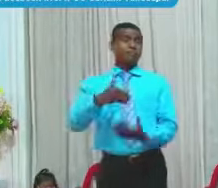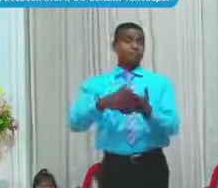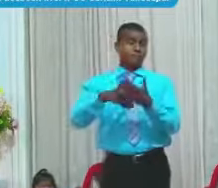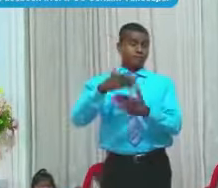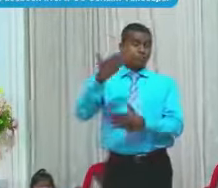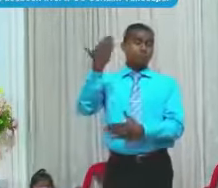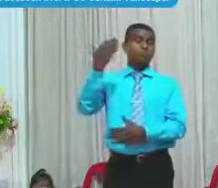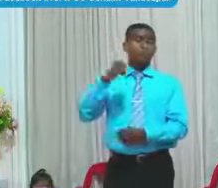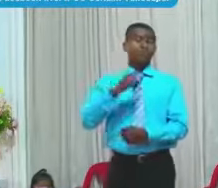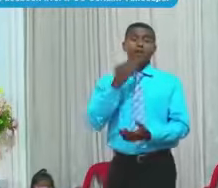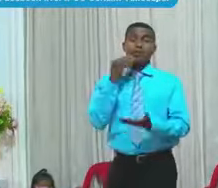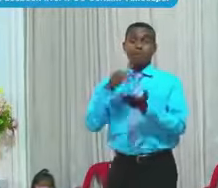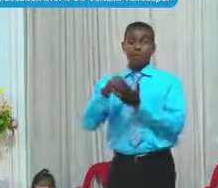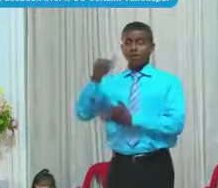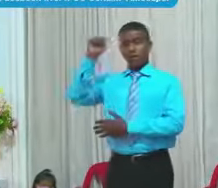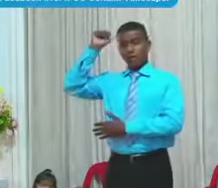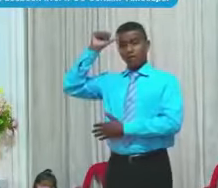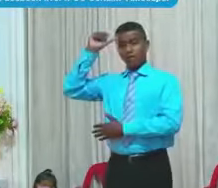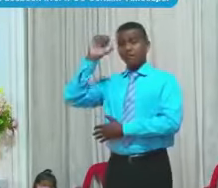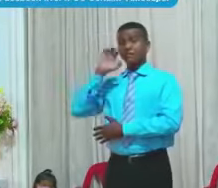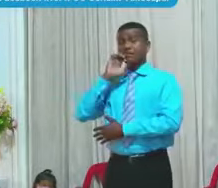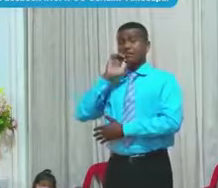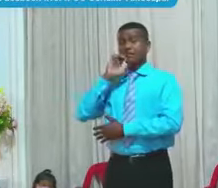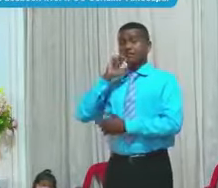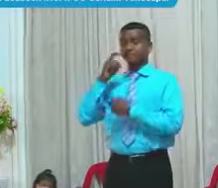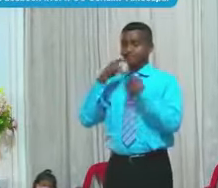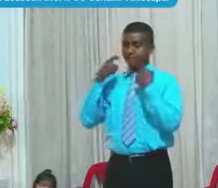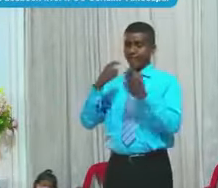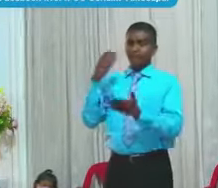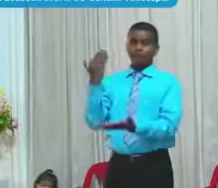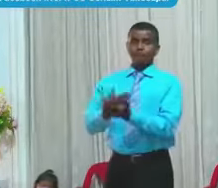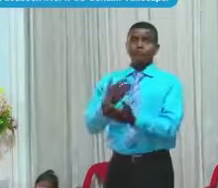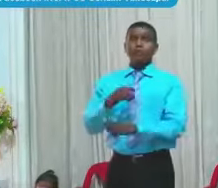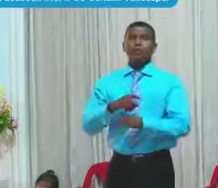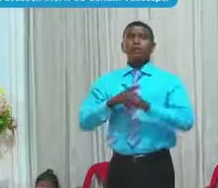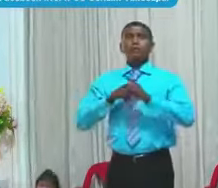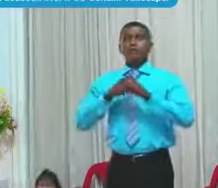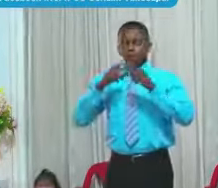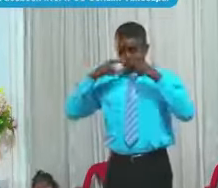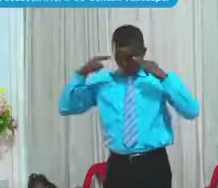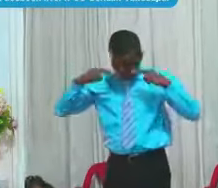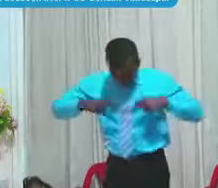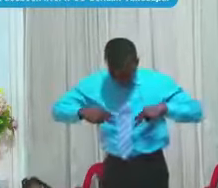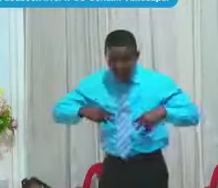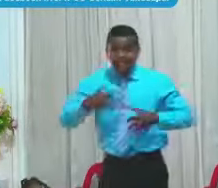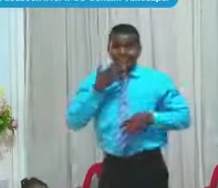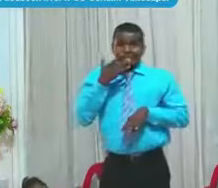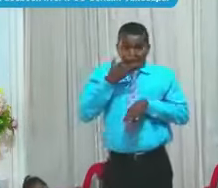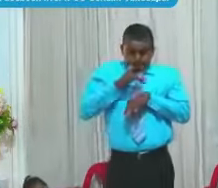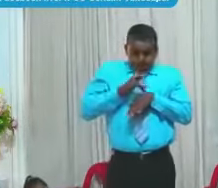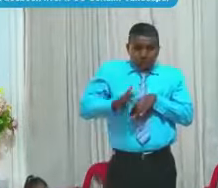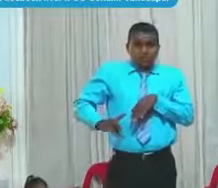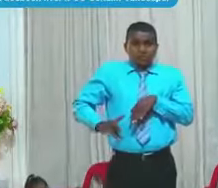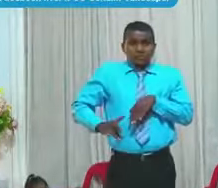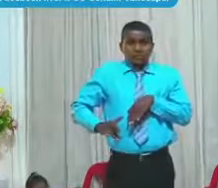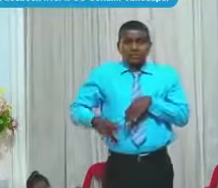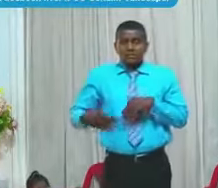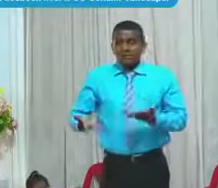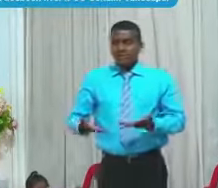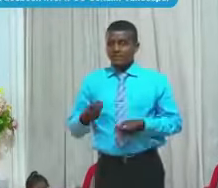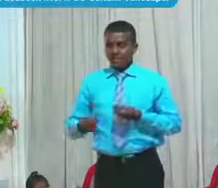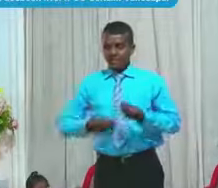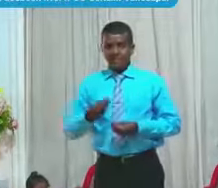Adán y Eva Pecaron Y se dieron cuenta Que estaban desnudos Y tomaron Y